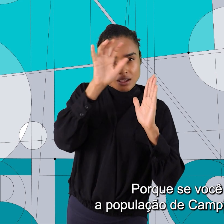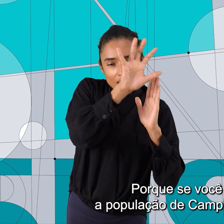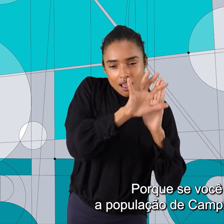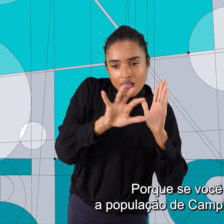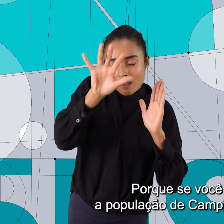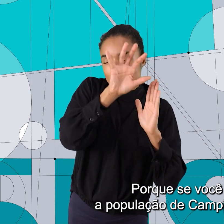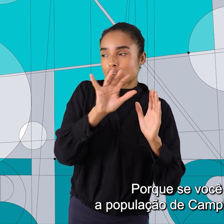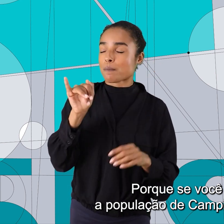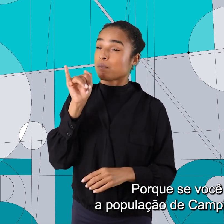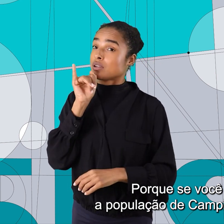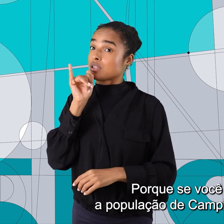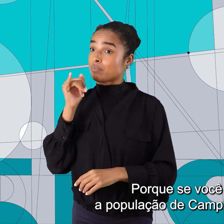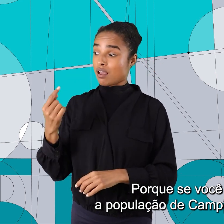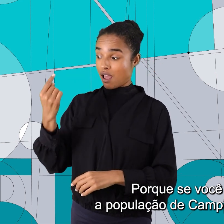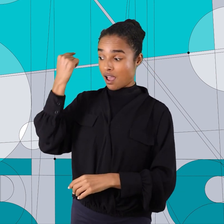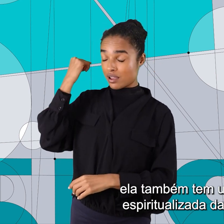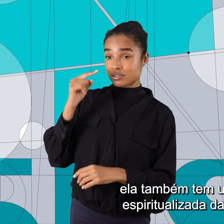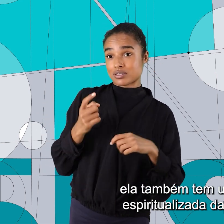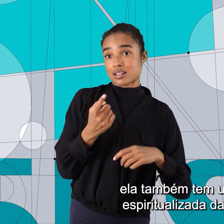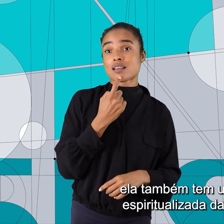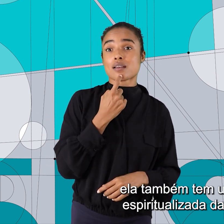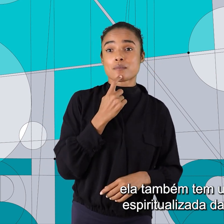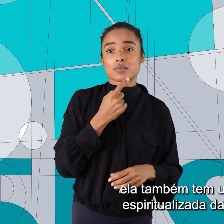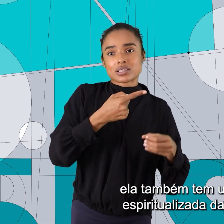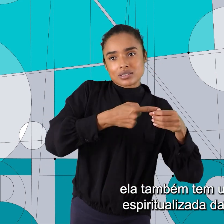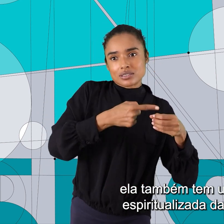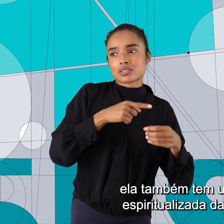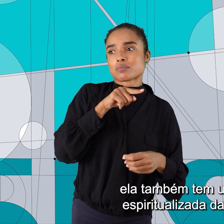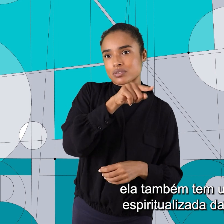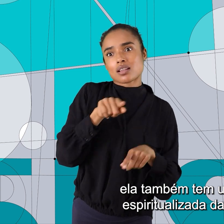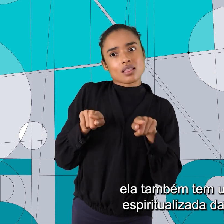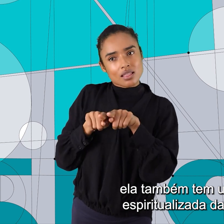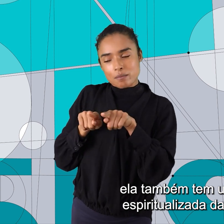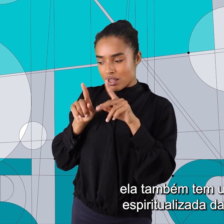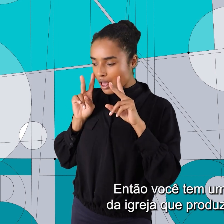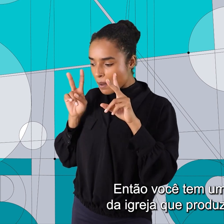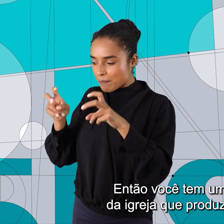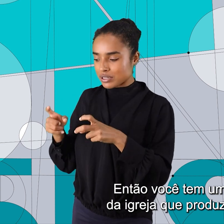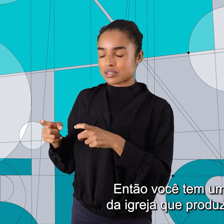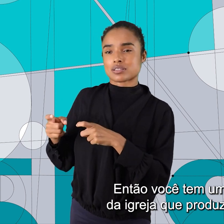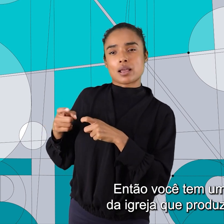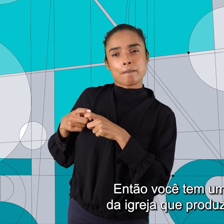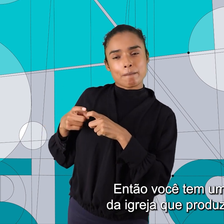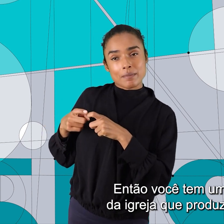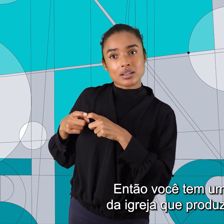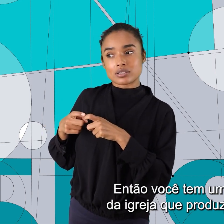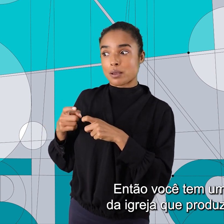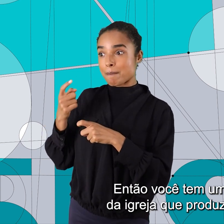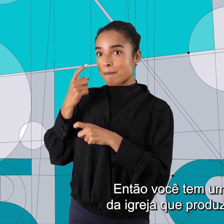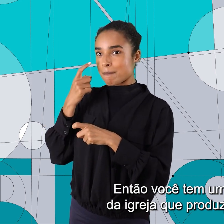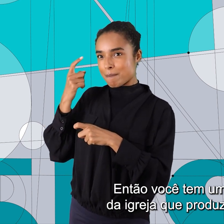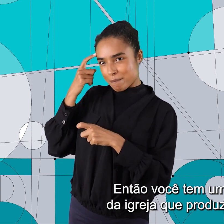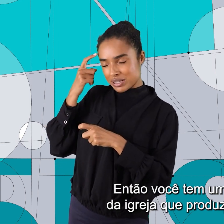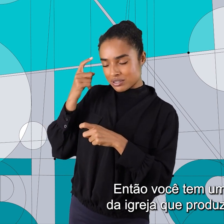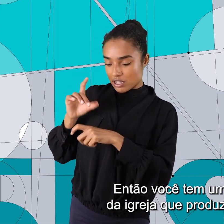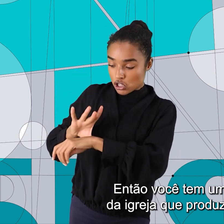população de Campinas, católica, ela também tem uma visão espiritualizada da doença. Então você tem uma atuação da igreja